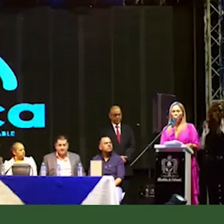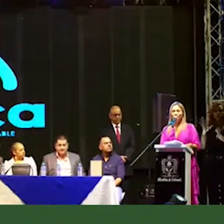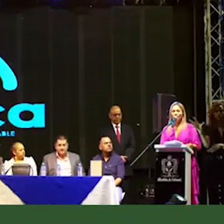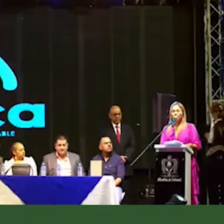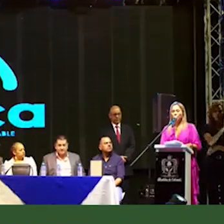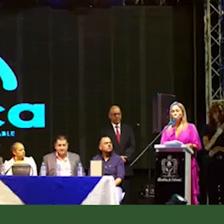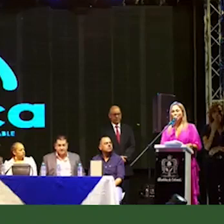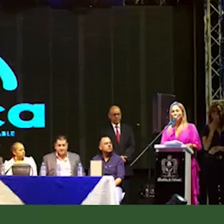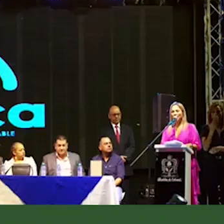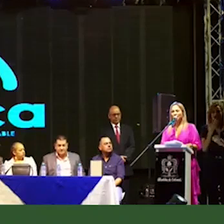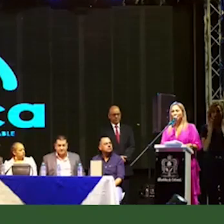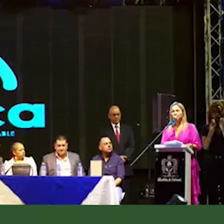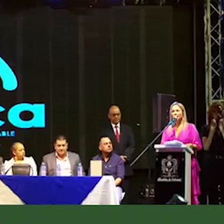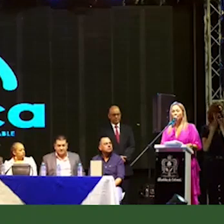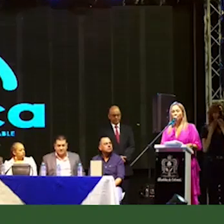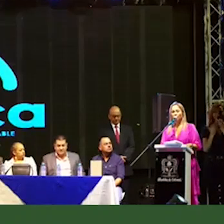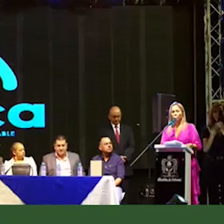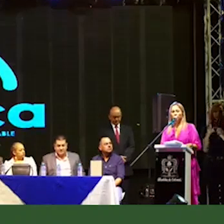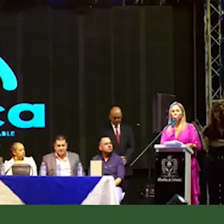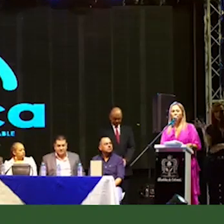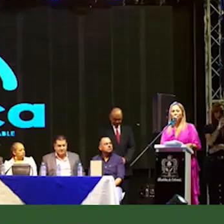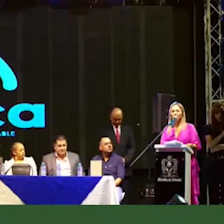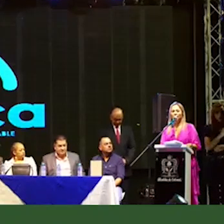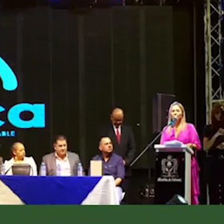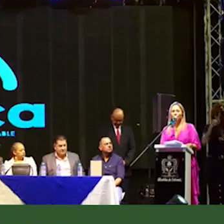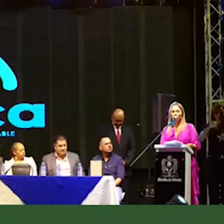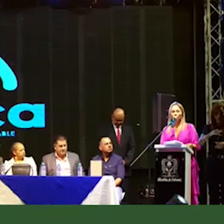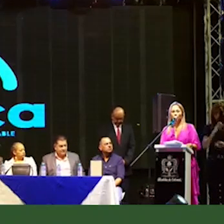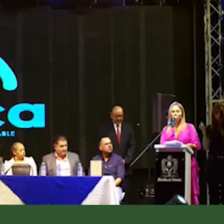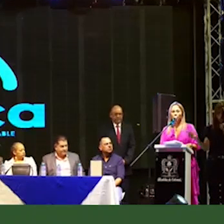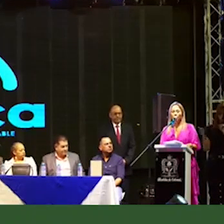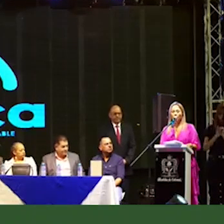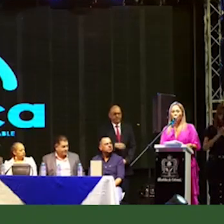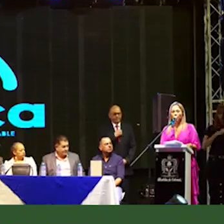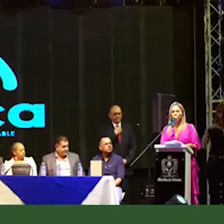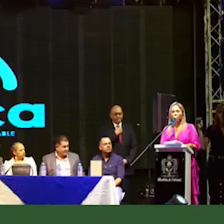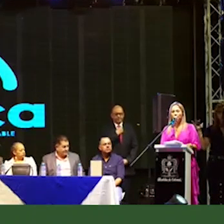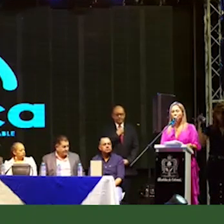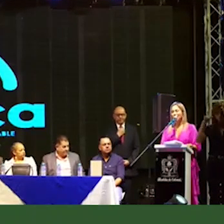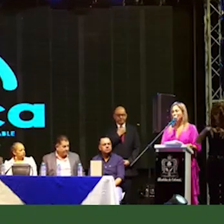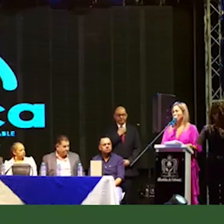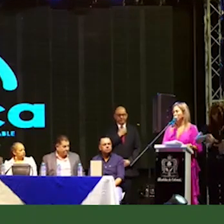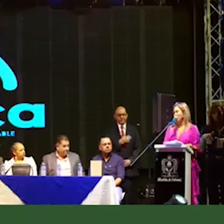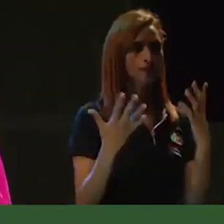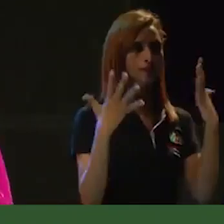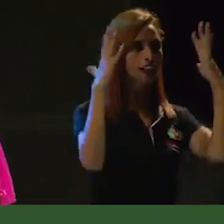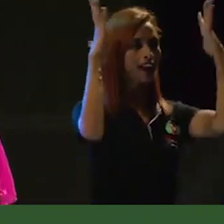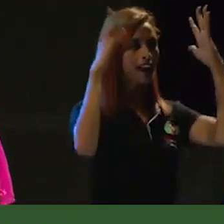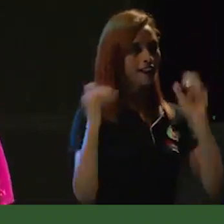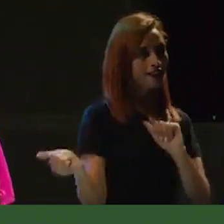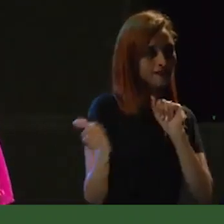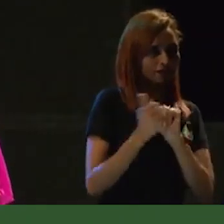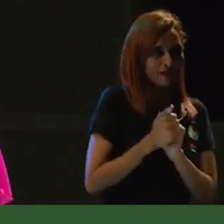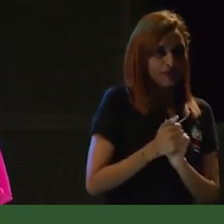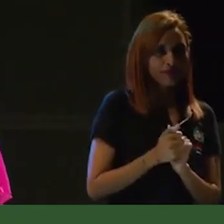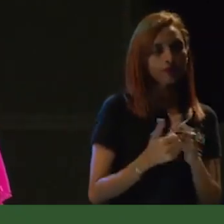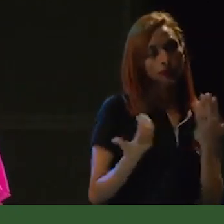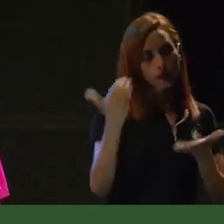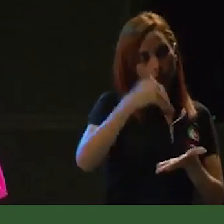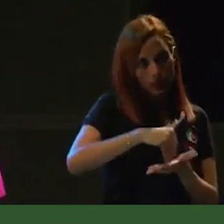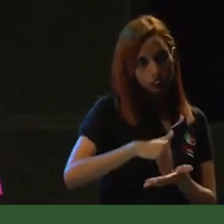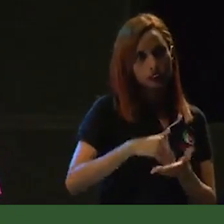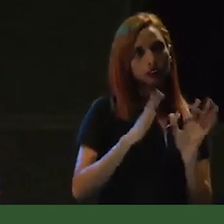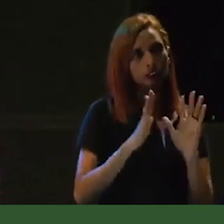Entonces, muchas gracias a todos por estar el día de hoy, por estarnos acompañando en esta celebración y nuevamente